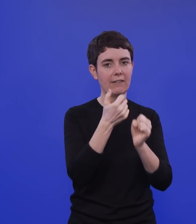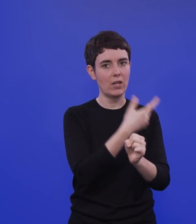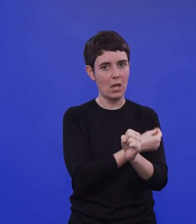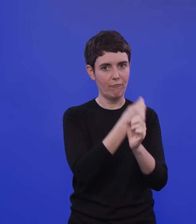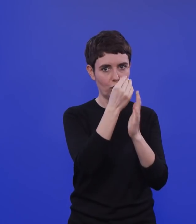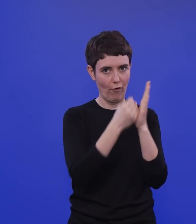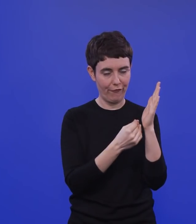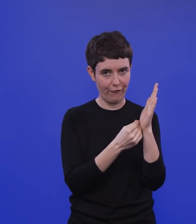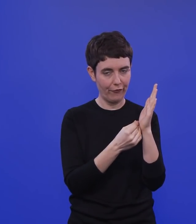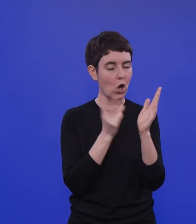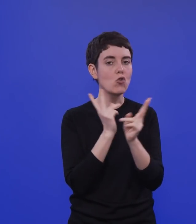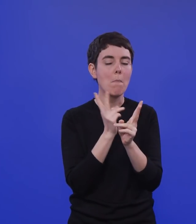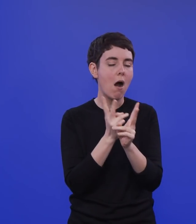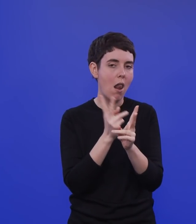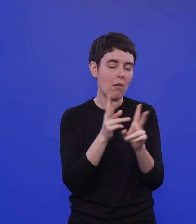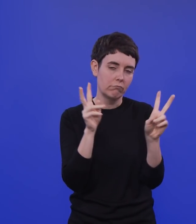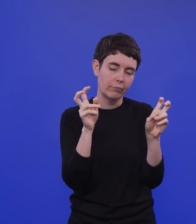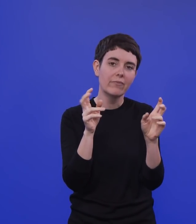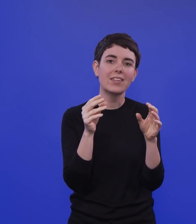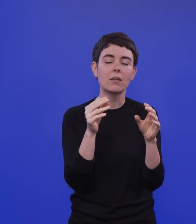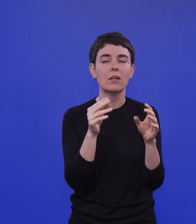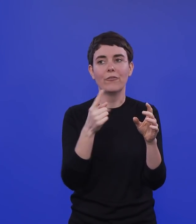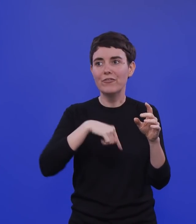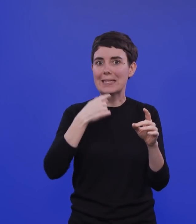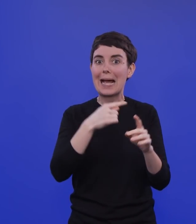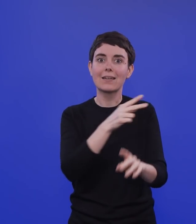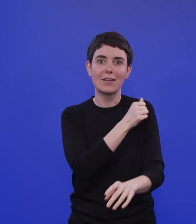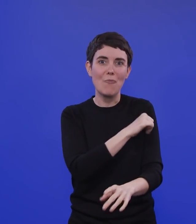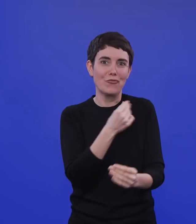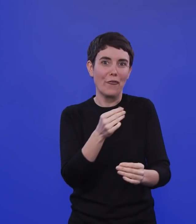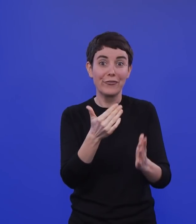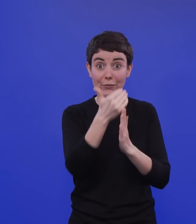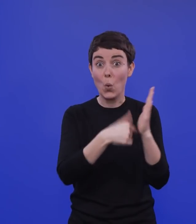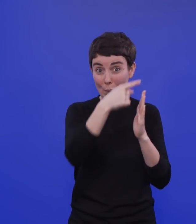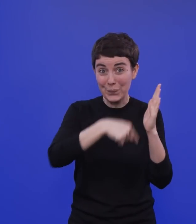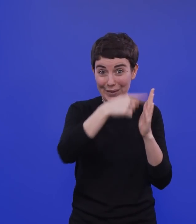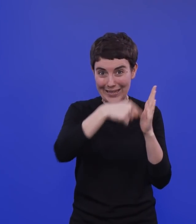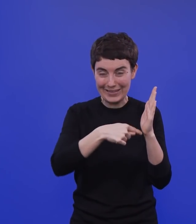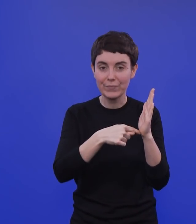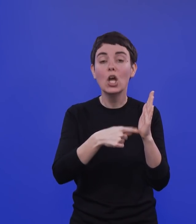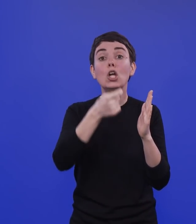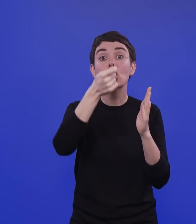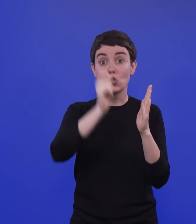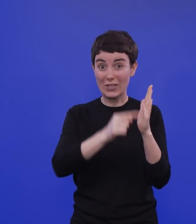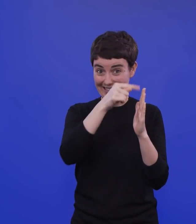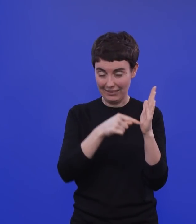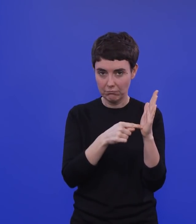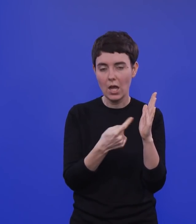normale, was wir jetzt hier als Impfstoff bezeichnen. Und von diesen vielen Studien gibt es nur eine